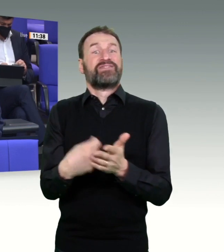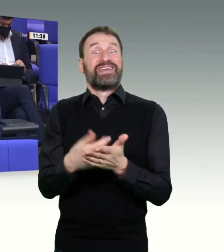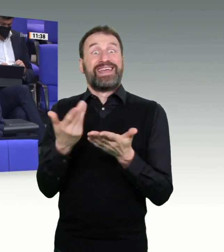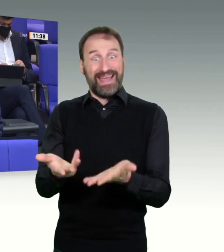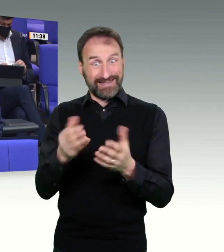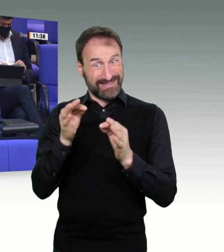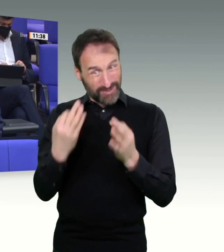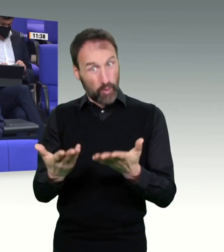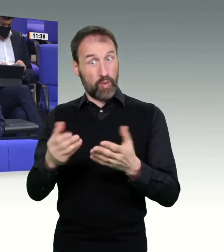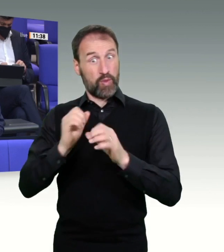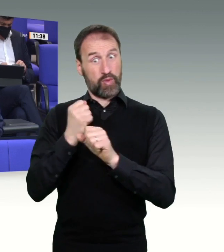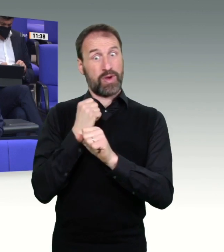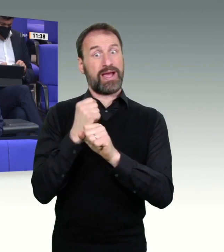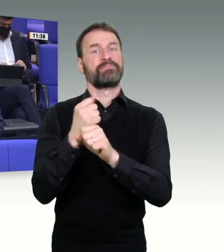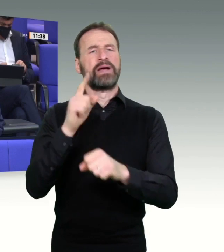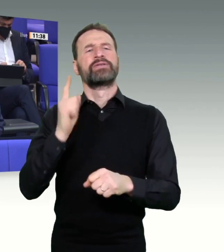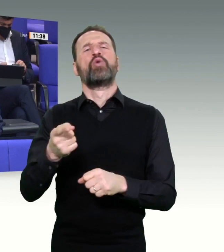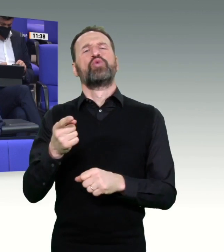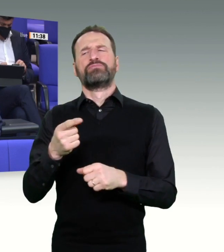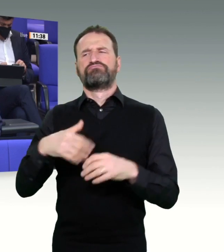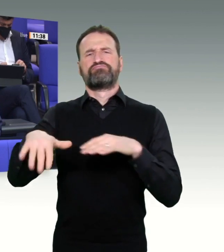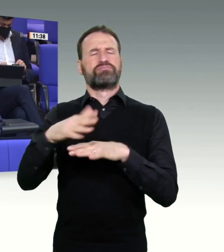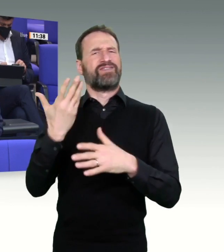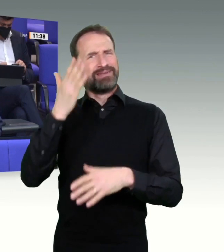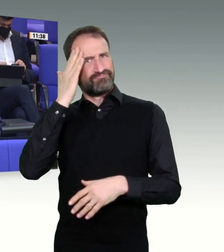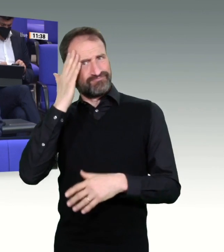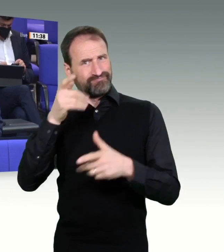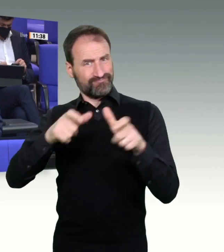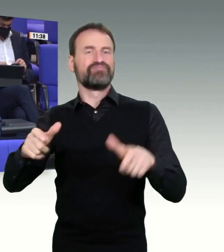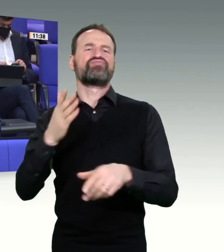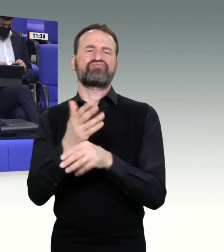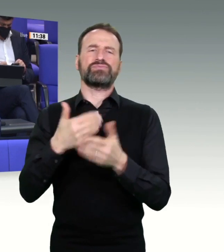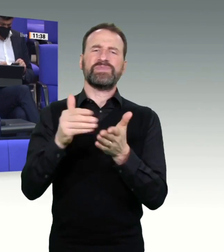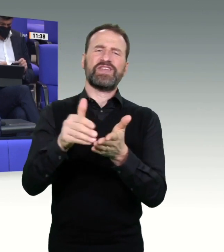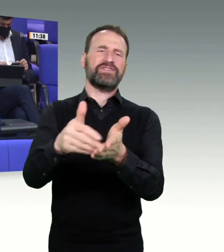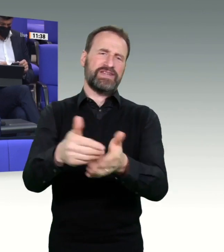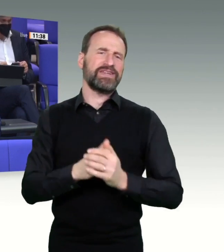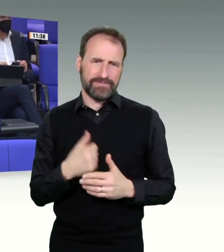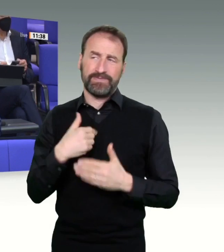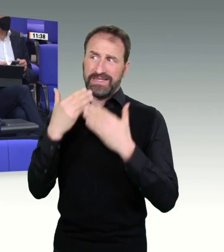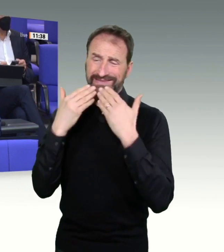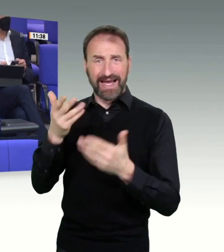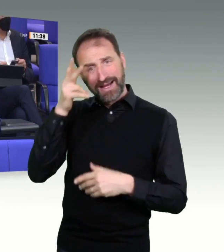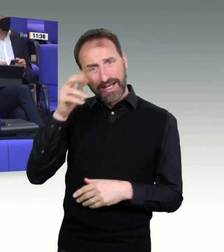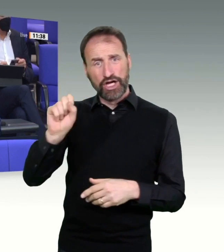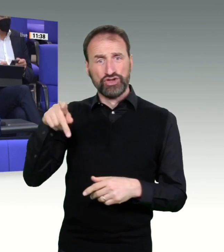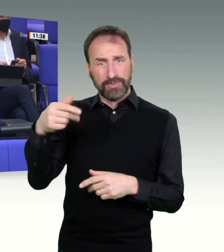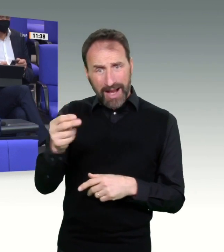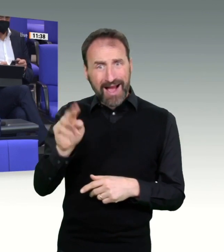nach vorne kommen. Er hat Großartiges in den letzten Monaten geleistet. Wir sollten froh sein, dass wir so einen dynamischen, fähigen,